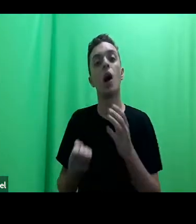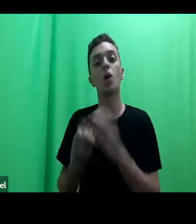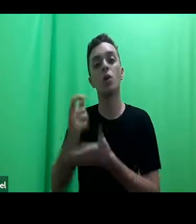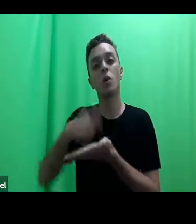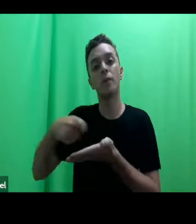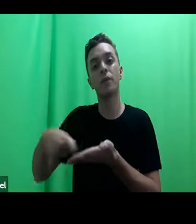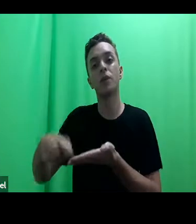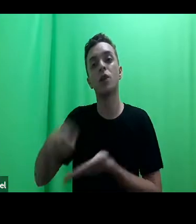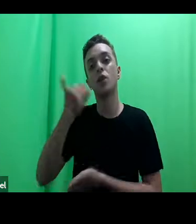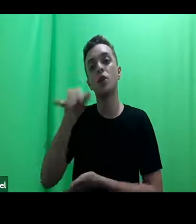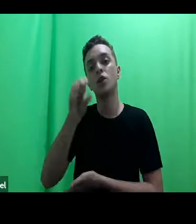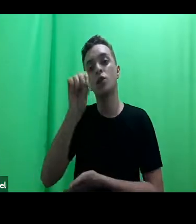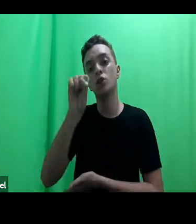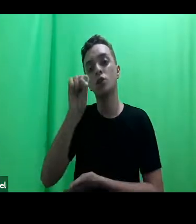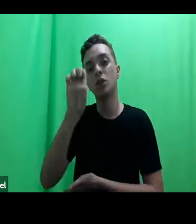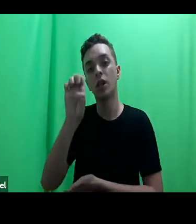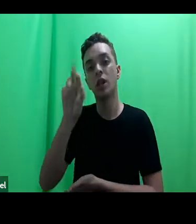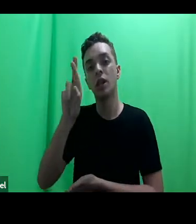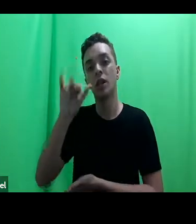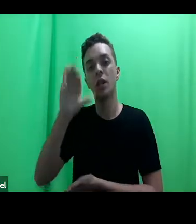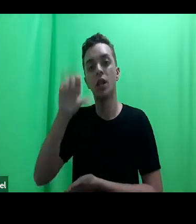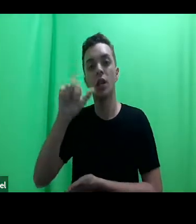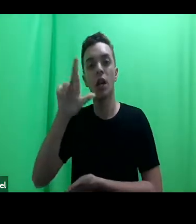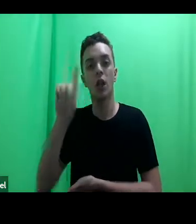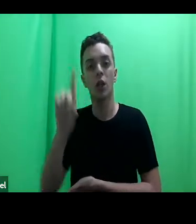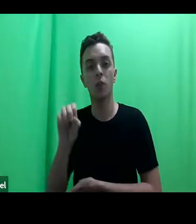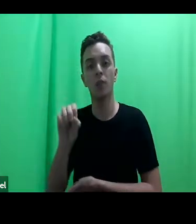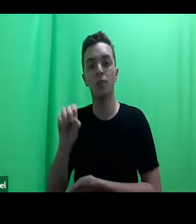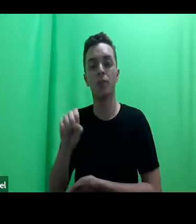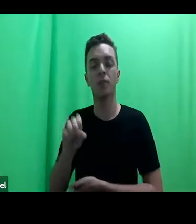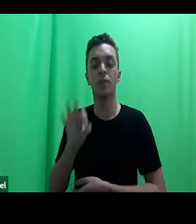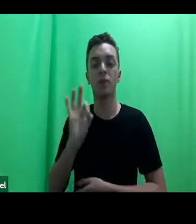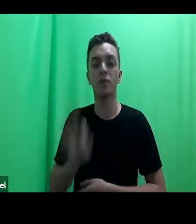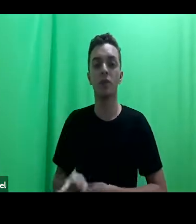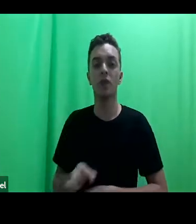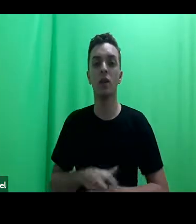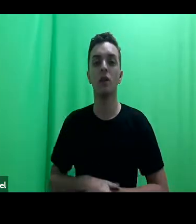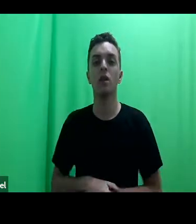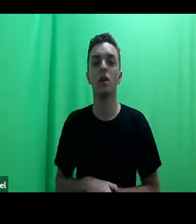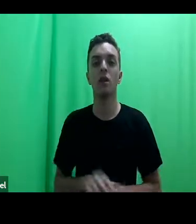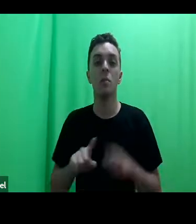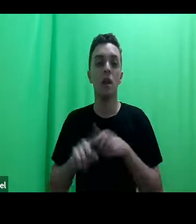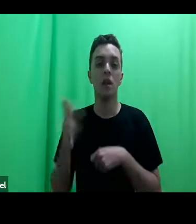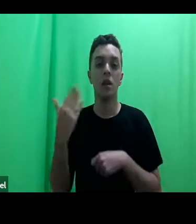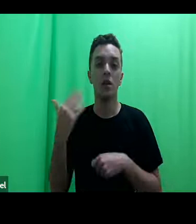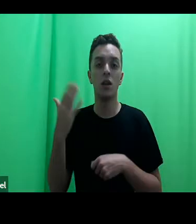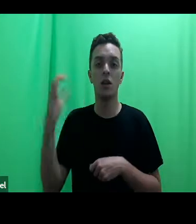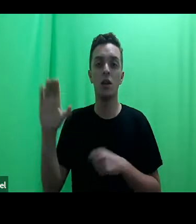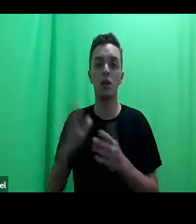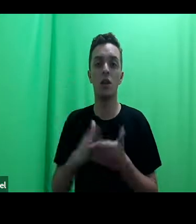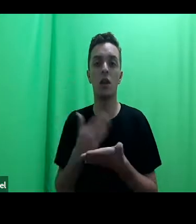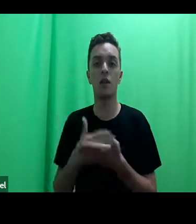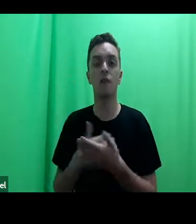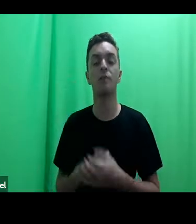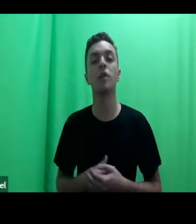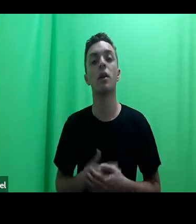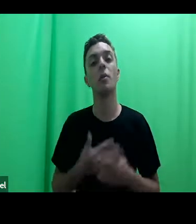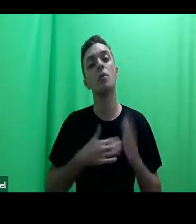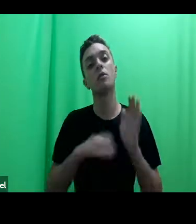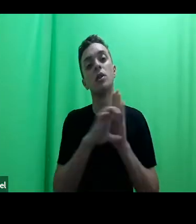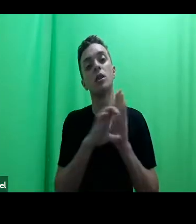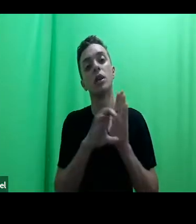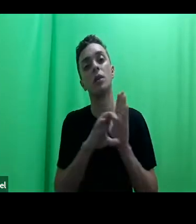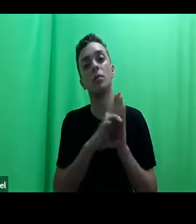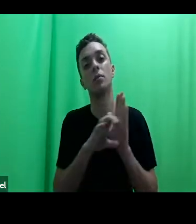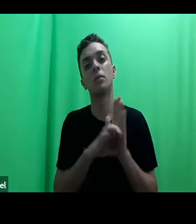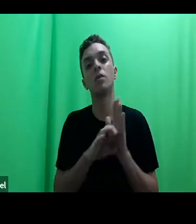UERJ. O livro foi publicado pela Lumen Júris, agora, no mês passado. O nosso capítulo é intitulado, como eu já disse,